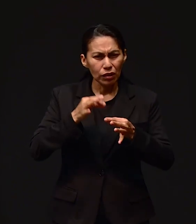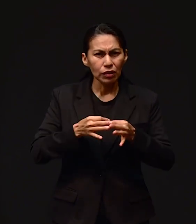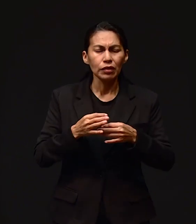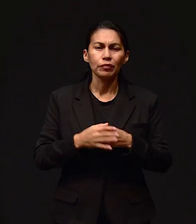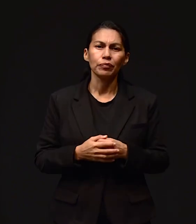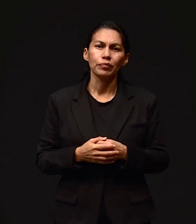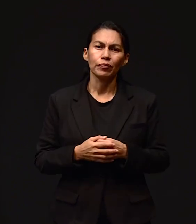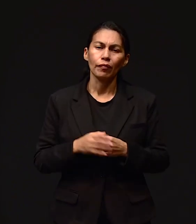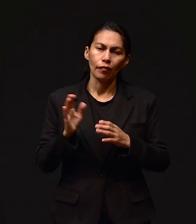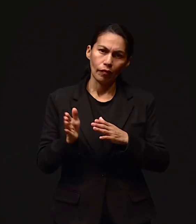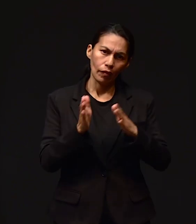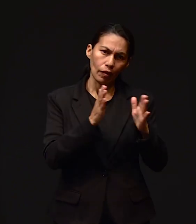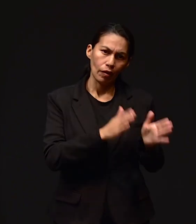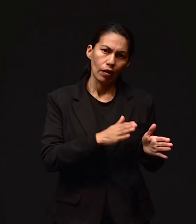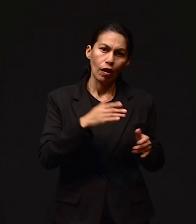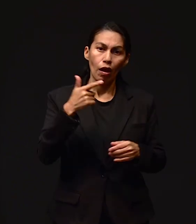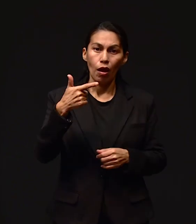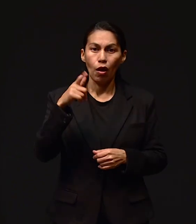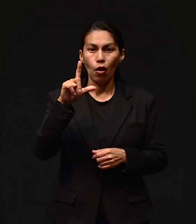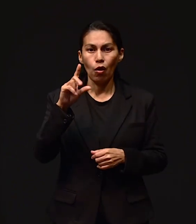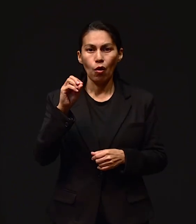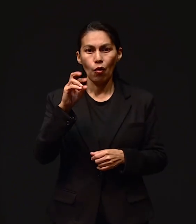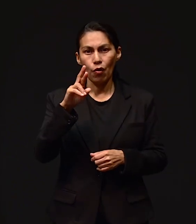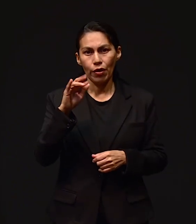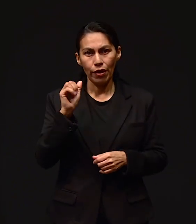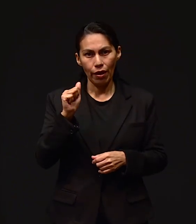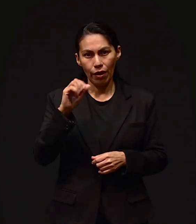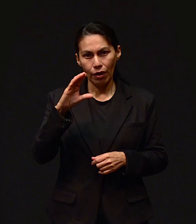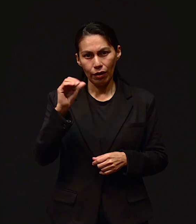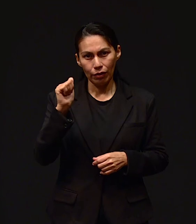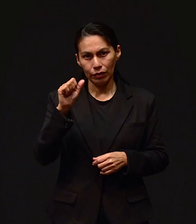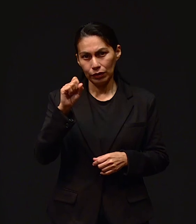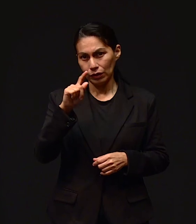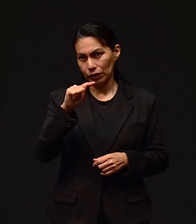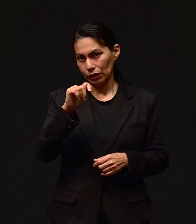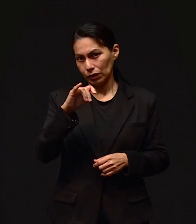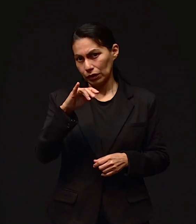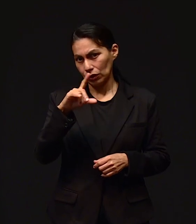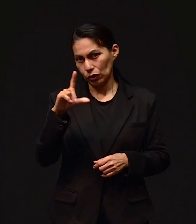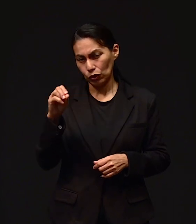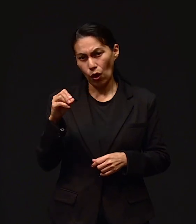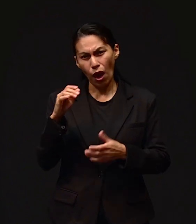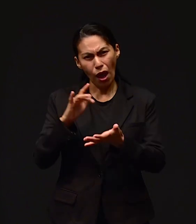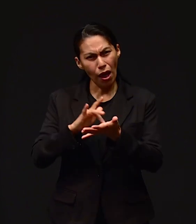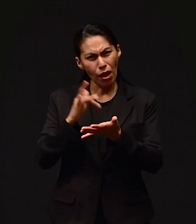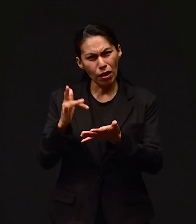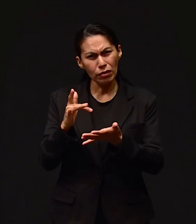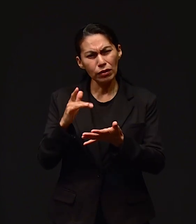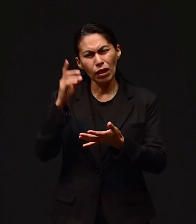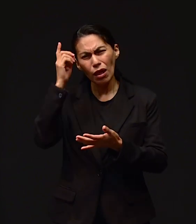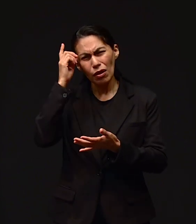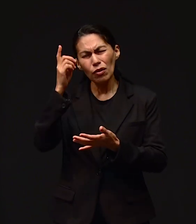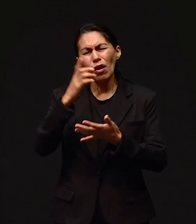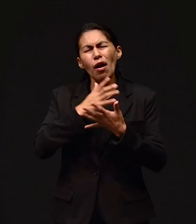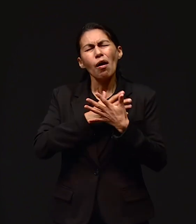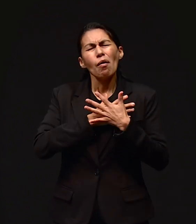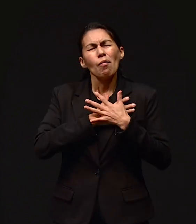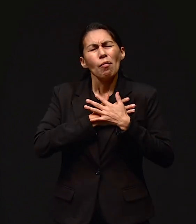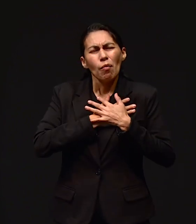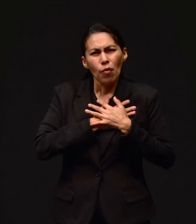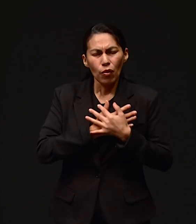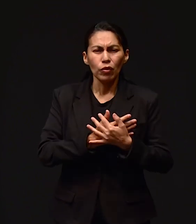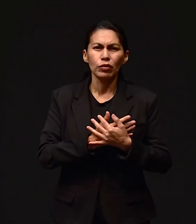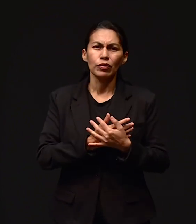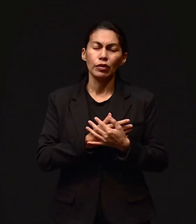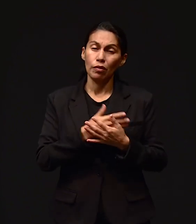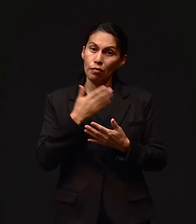También Gloria Castillo dice lo siguiente Agradezco a nuestro Padre Dios por su amor y